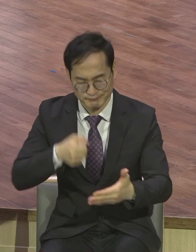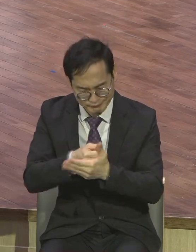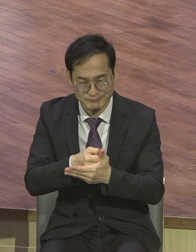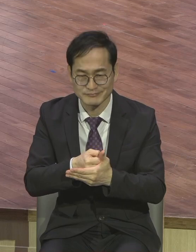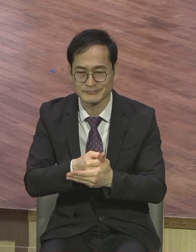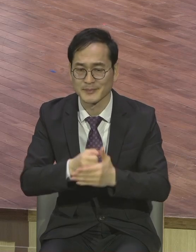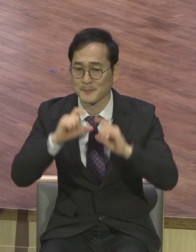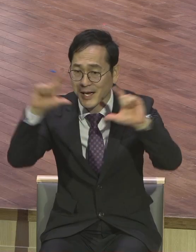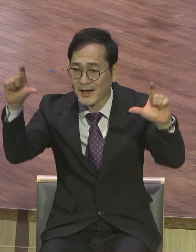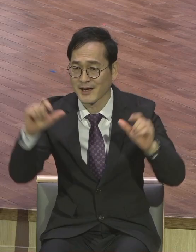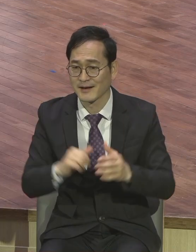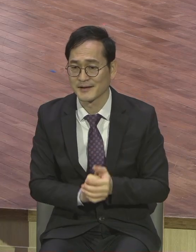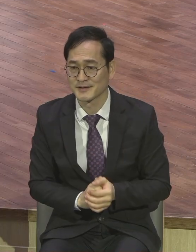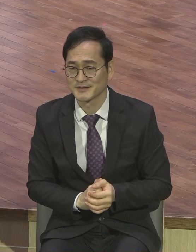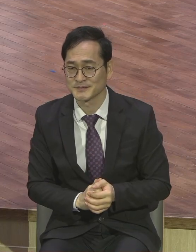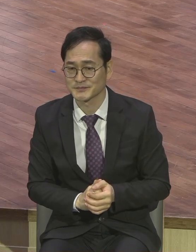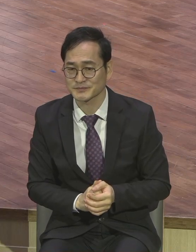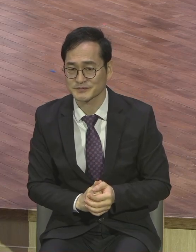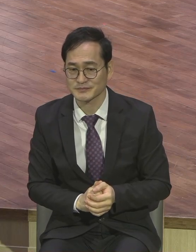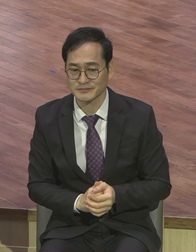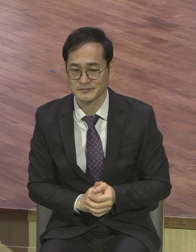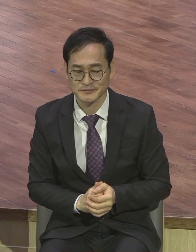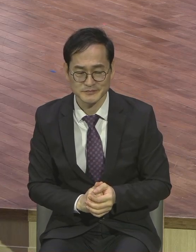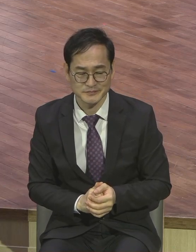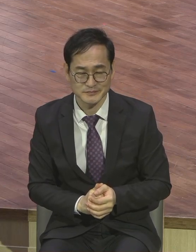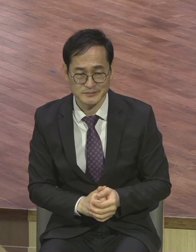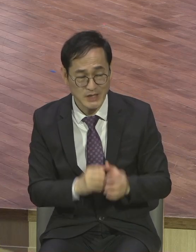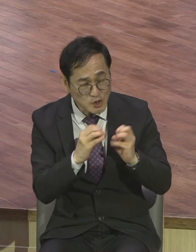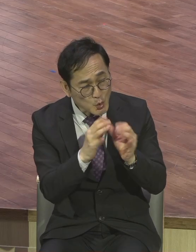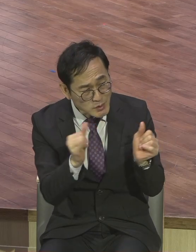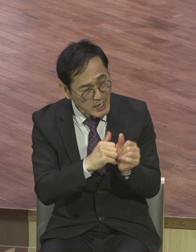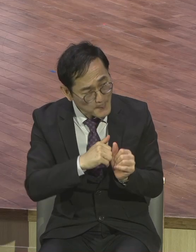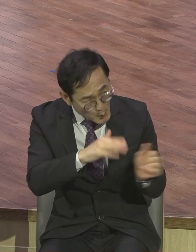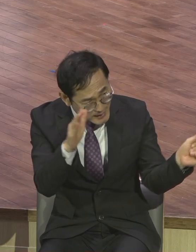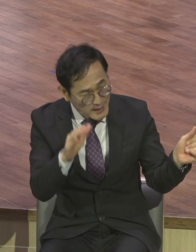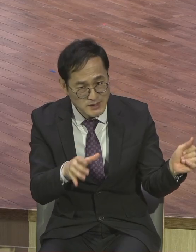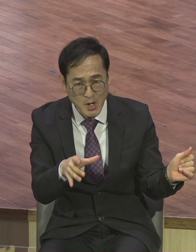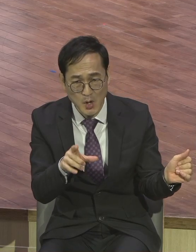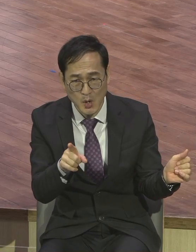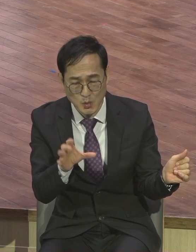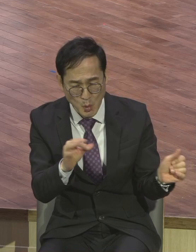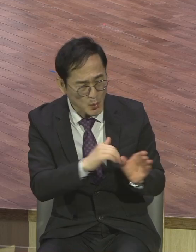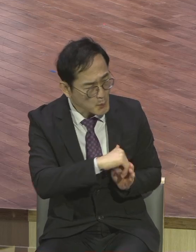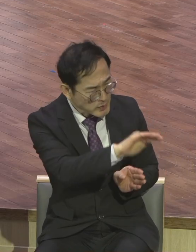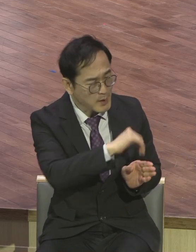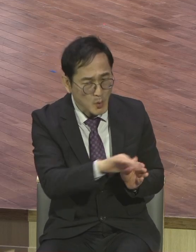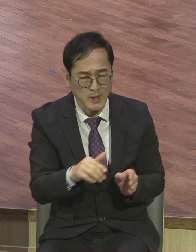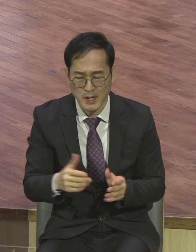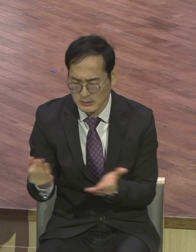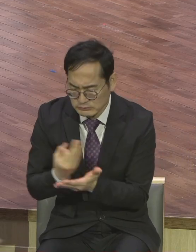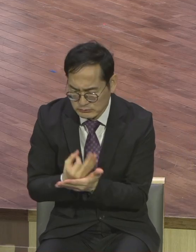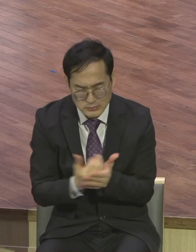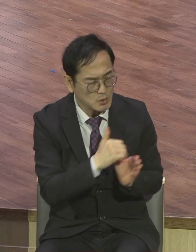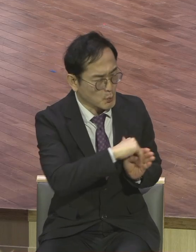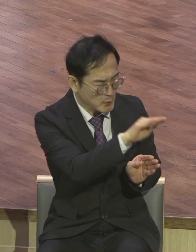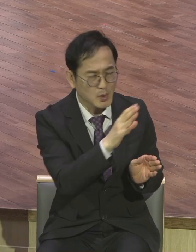그렇게 그분들이 성교사들 가서 정착할 수 있도록 그때 만불 이만불 그렇게 주고 그분을 위해서